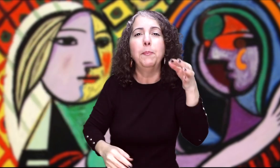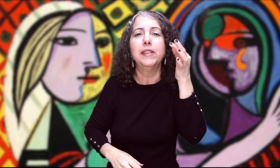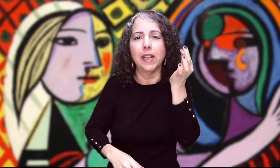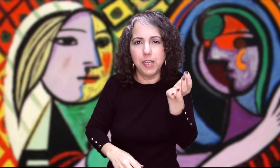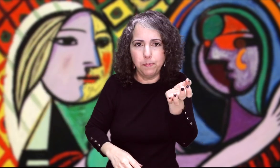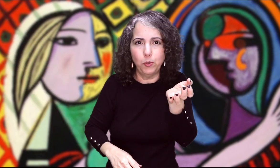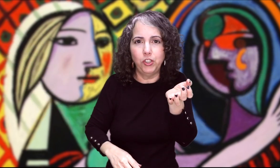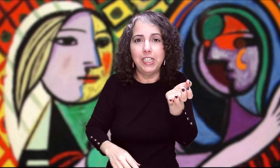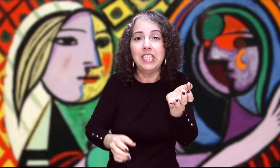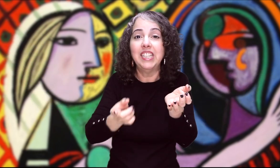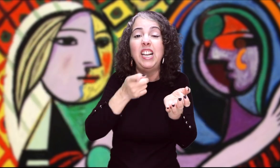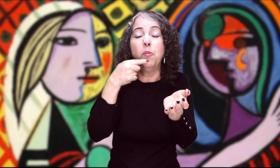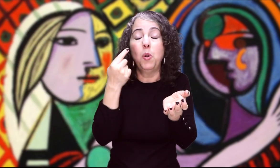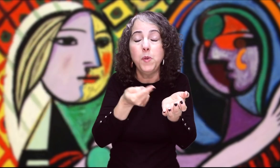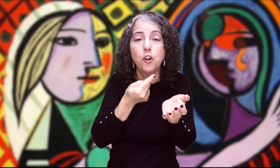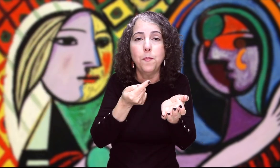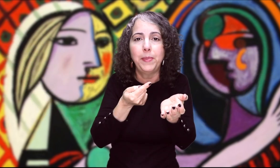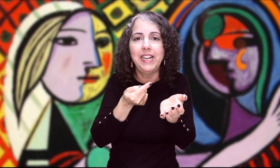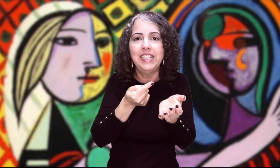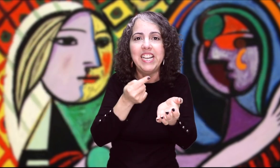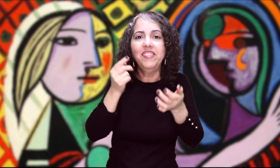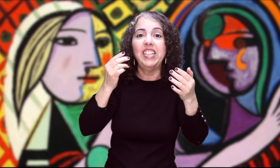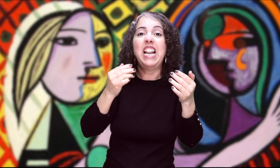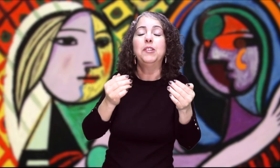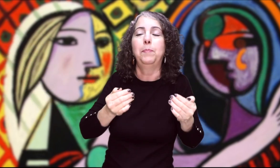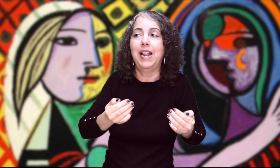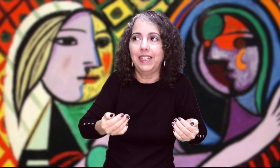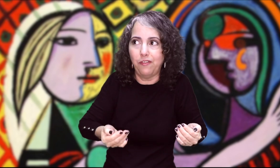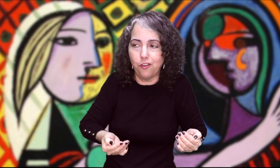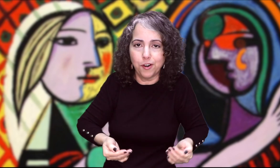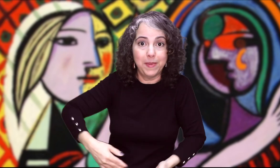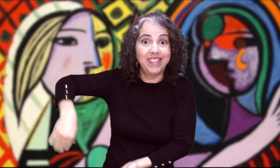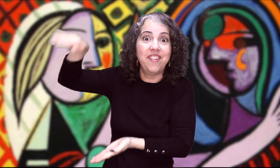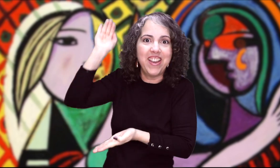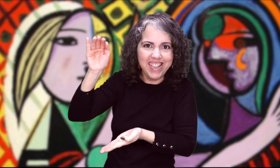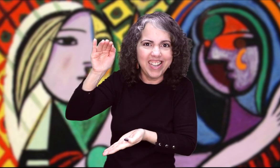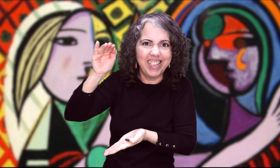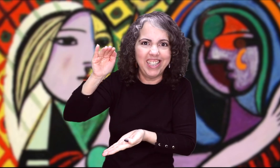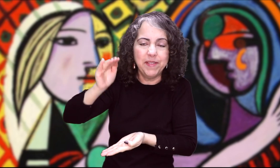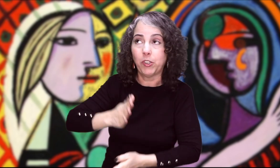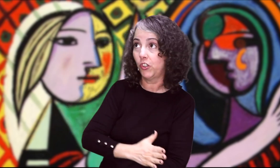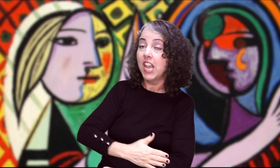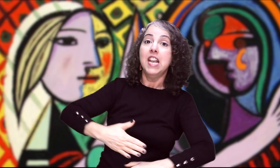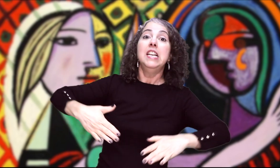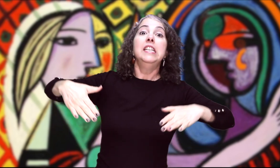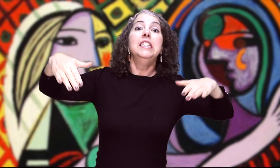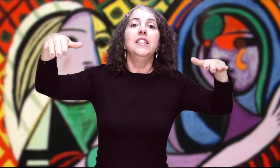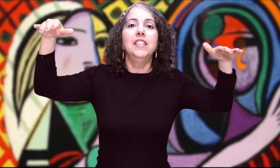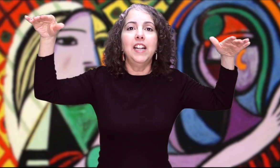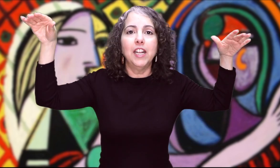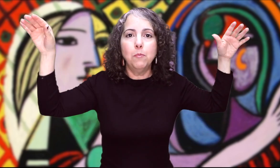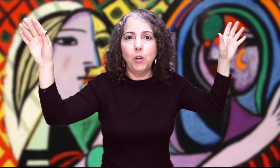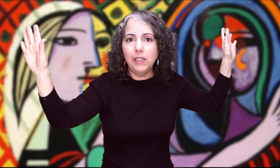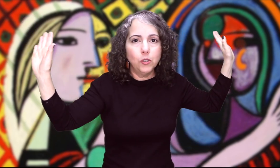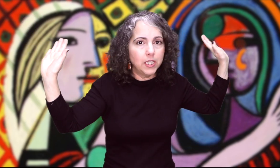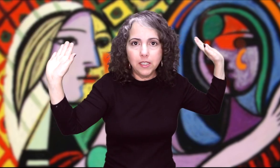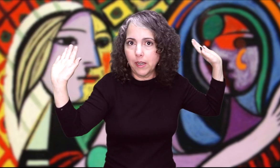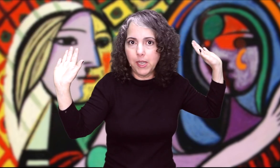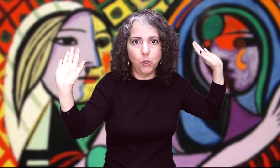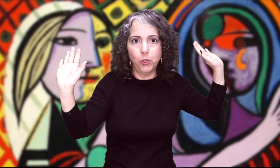pestañas postizas Se le volvió a romper el diente Y las plataformas De 20 centímetros Salieron volando Quién sabe a dónde